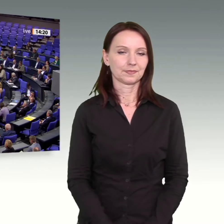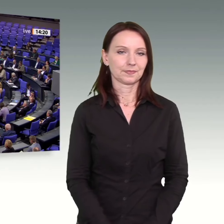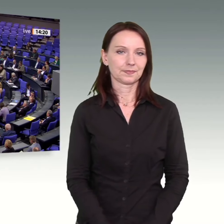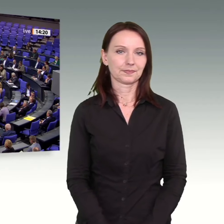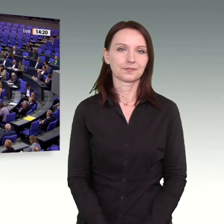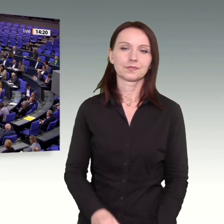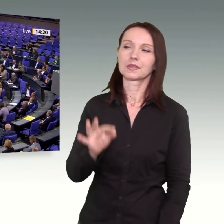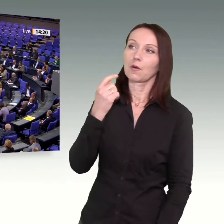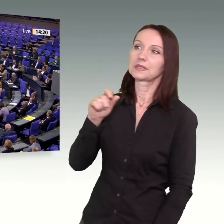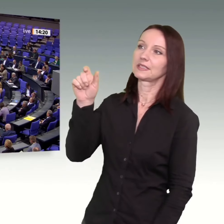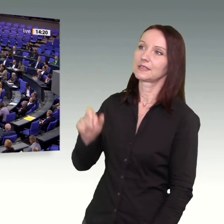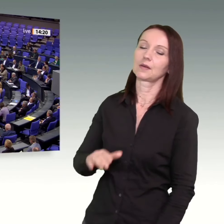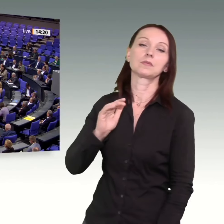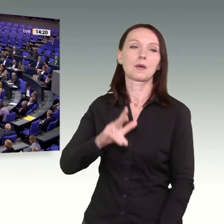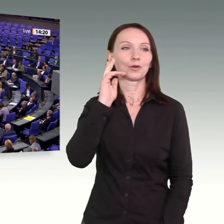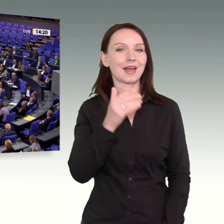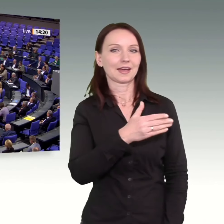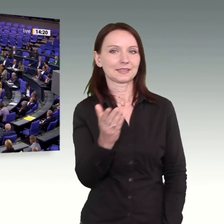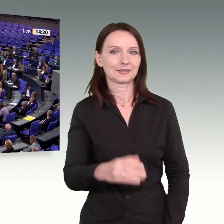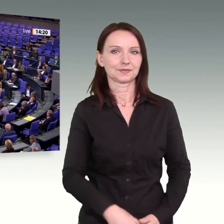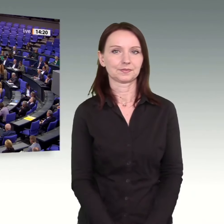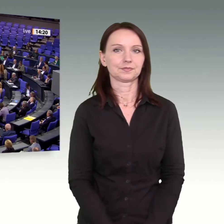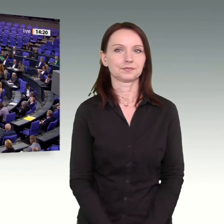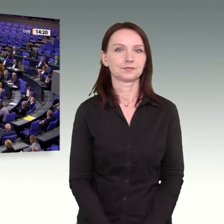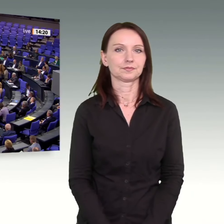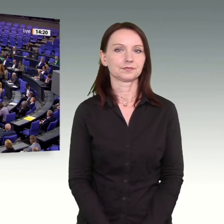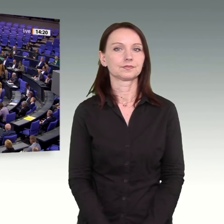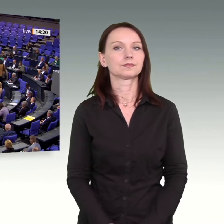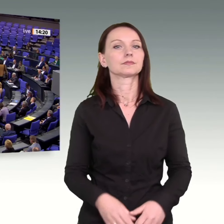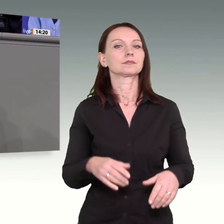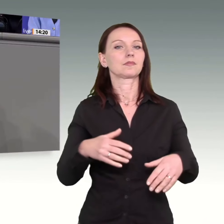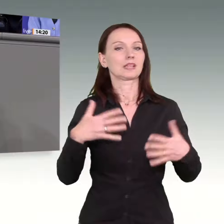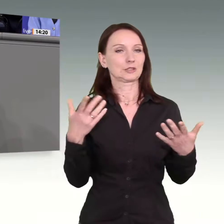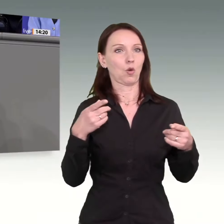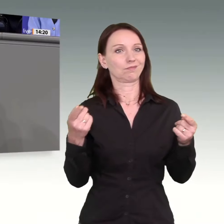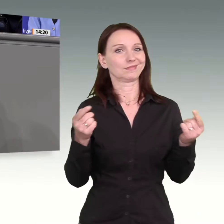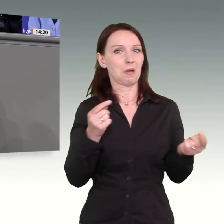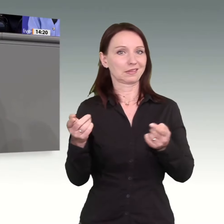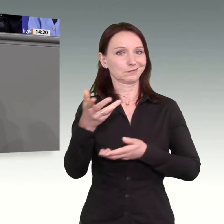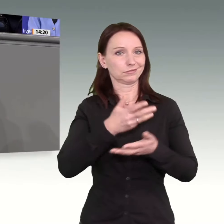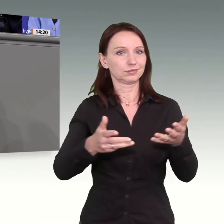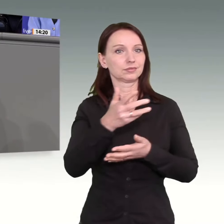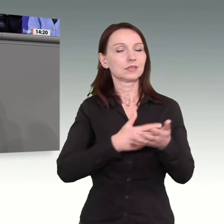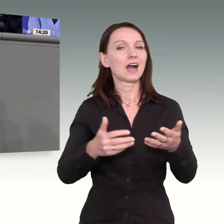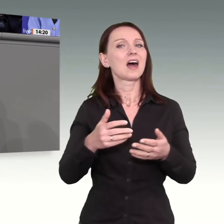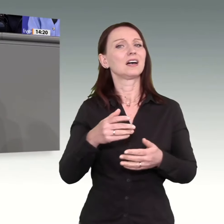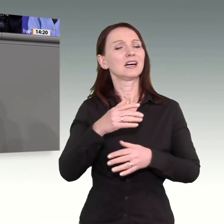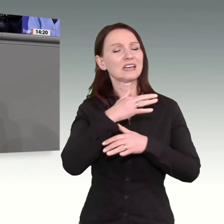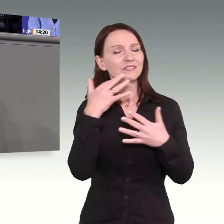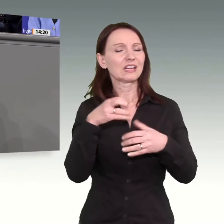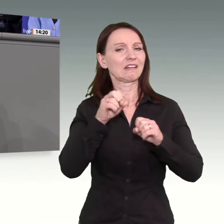Frau Präsidentin! Meine Damen und Herren! Ich finde es immer sehr ärgerlich, wenn in solchen Debatten so viele falsche Informationen